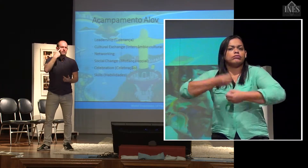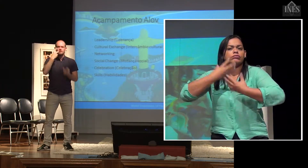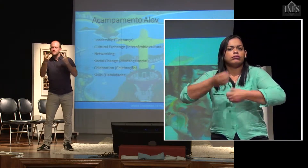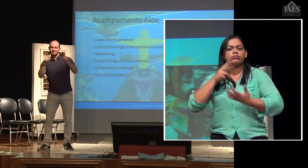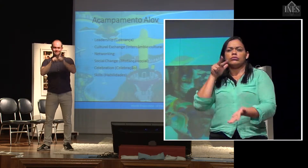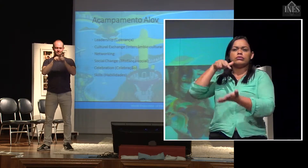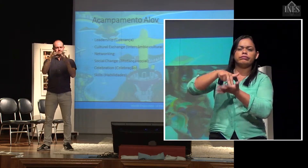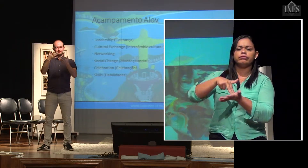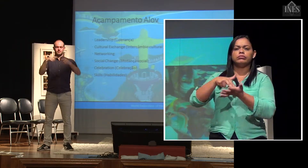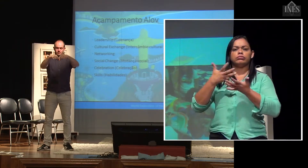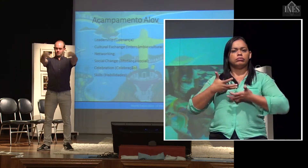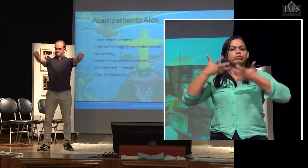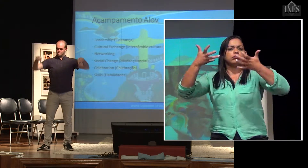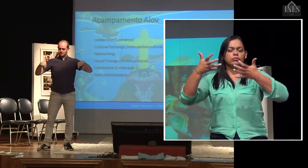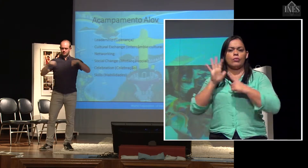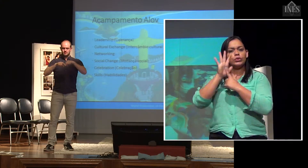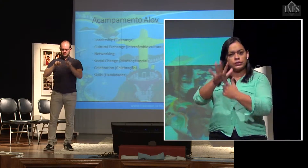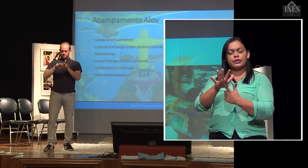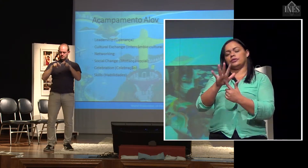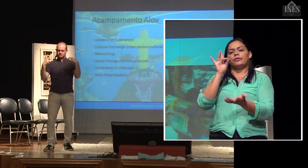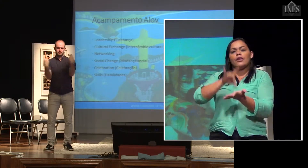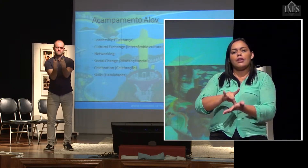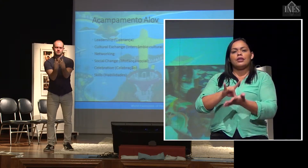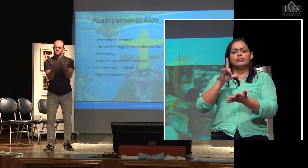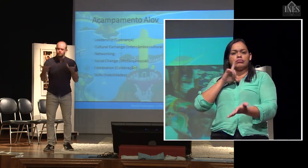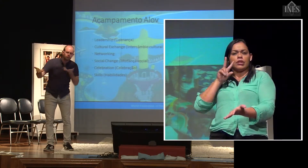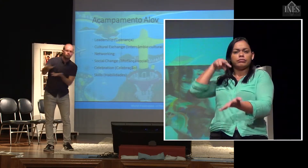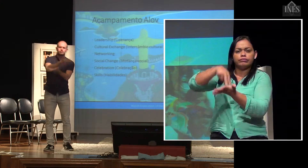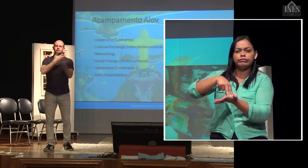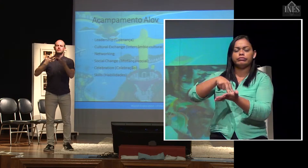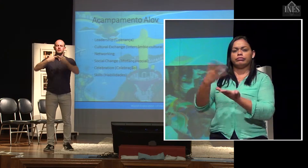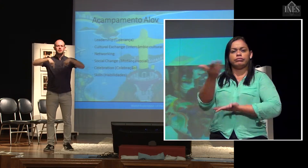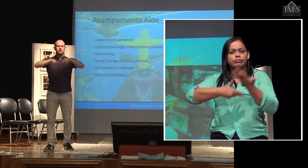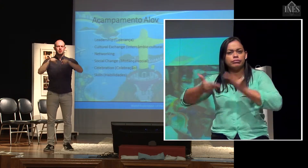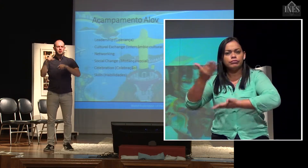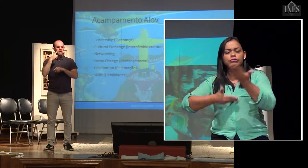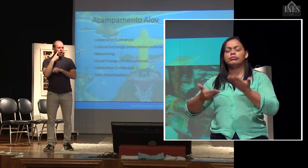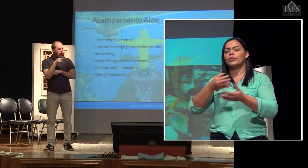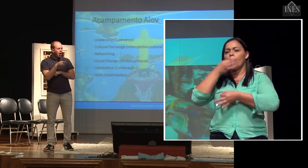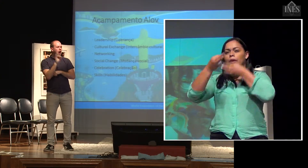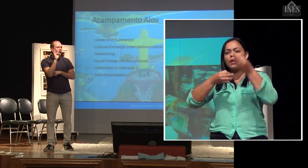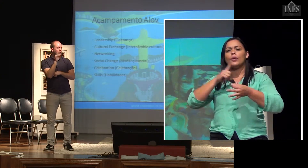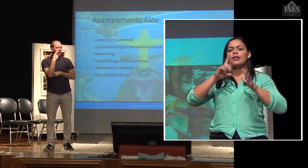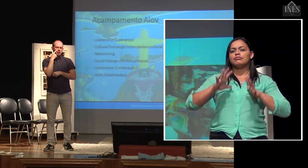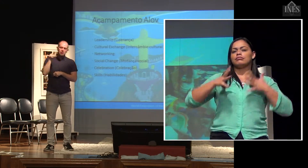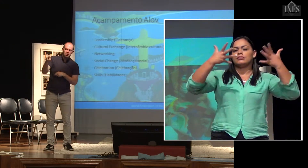de destaque, que elas tenham espaço para isso. Então, existem celebrações que são rodas de conversa,